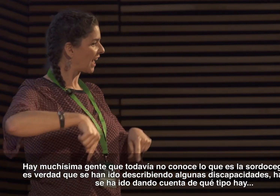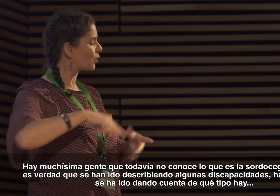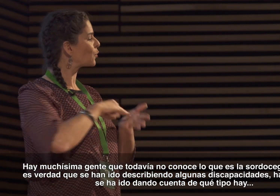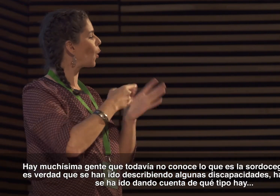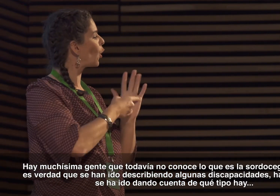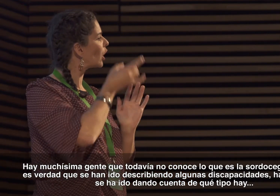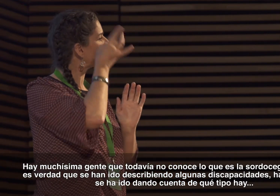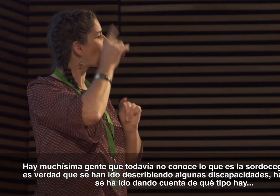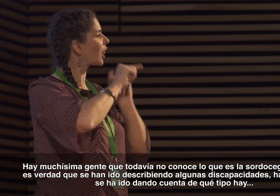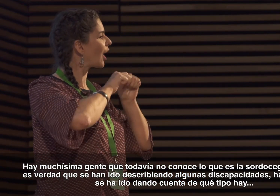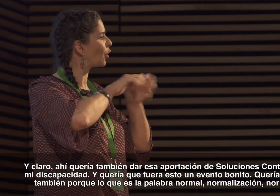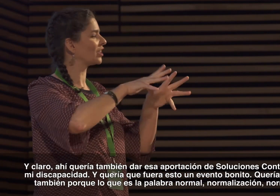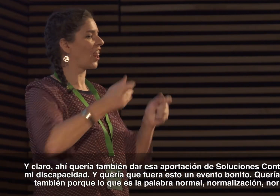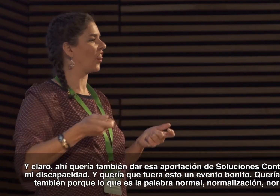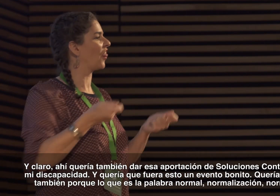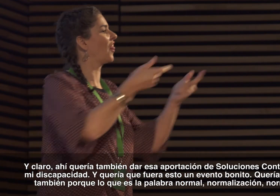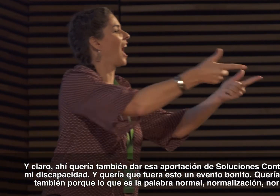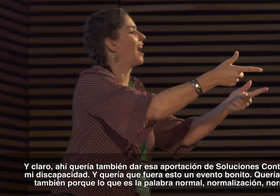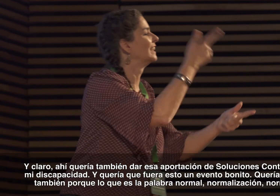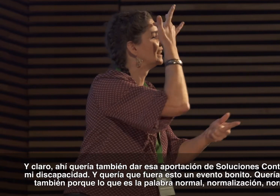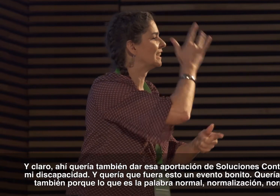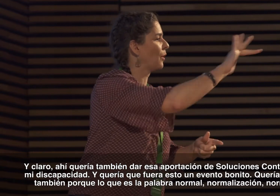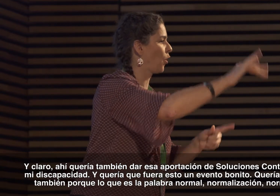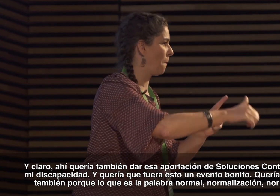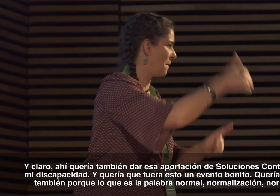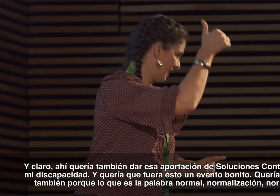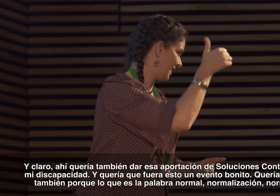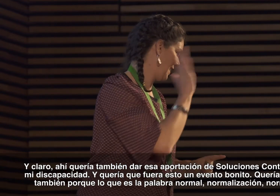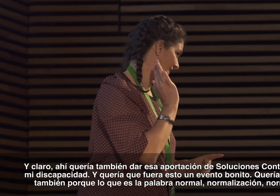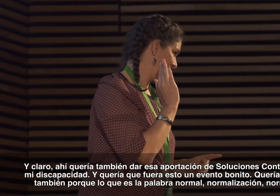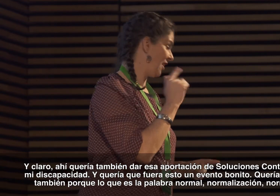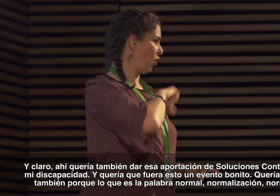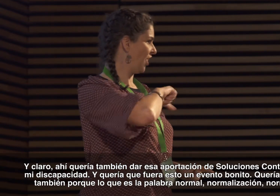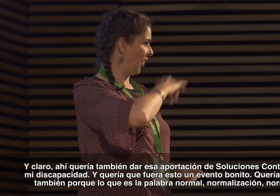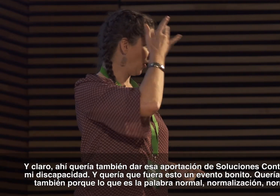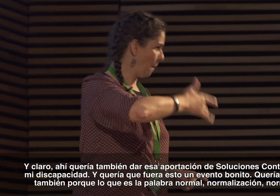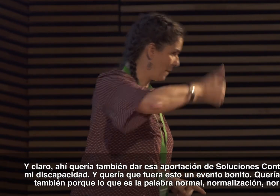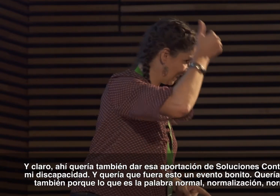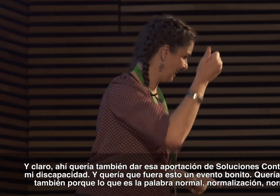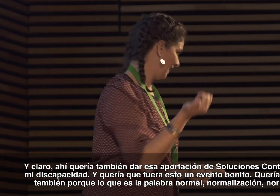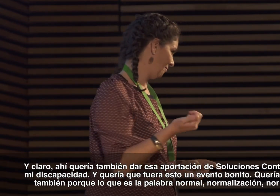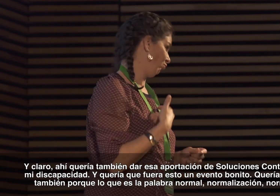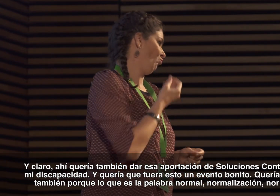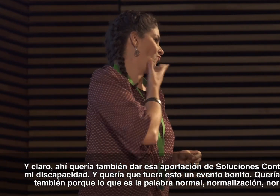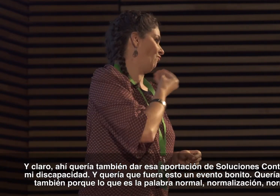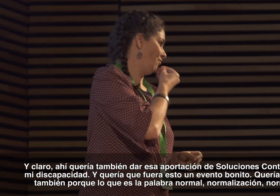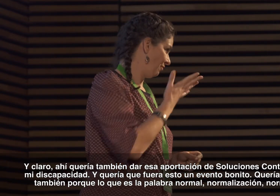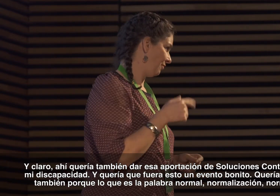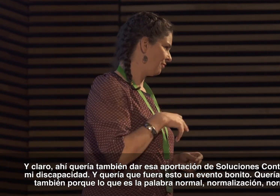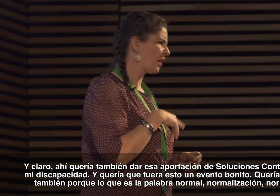de qué tipo de hay y claro, quería dar también esa aportación de soluciones contagiosas con mi discapacidad y